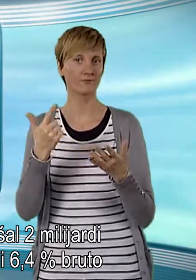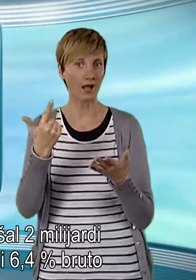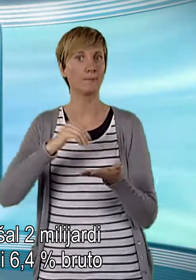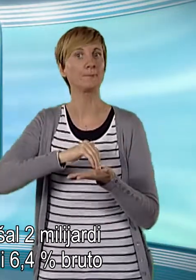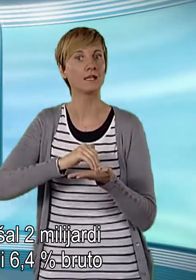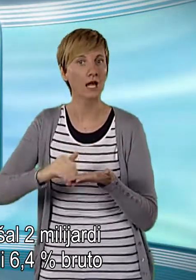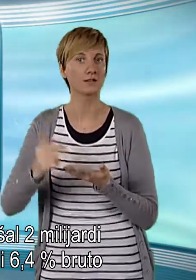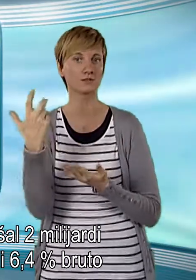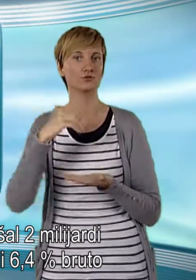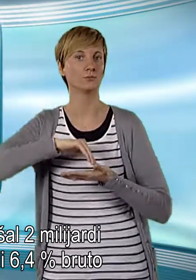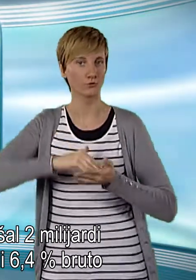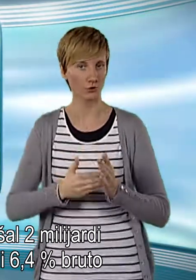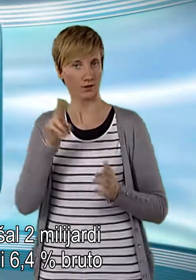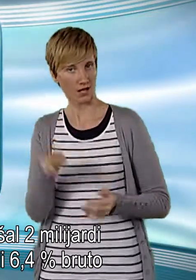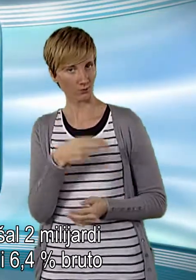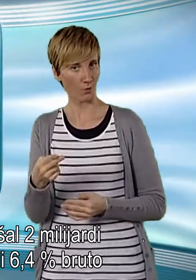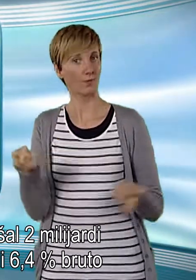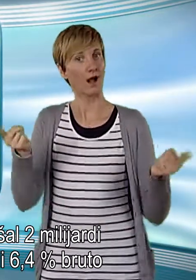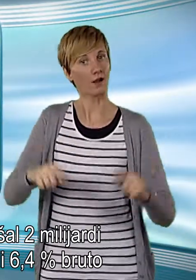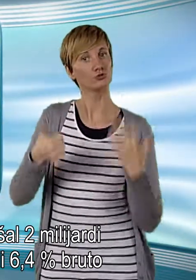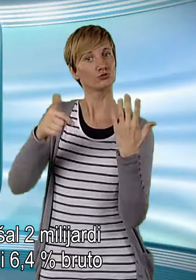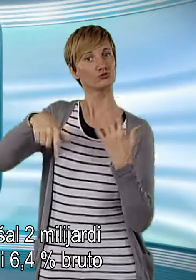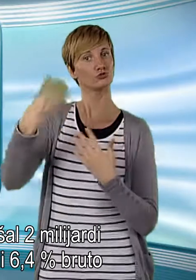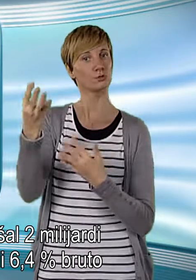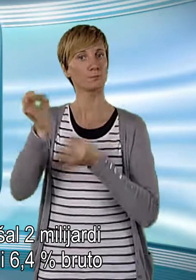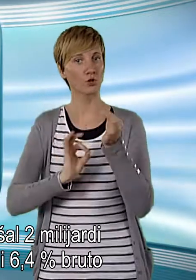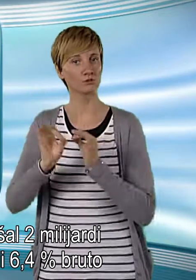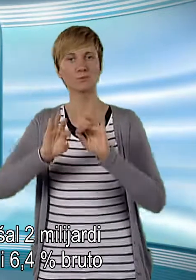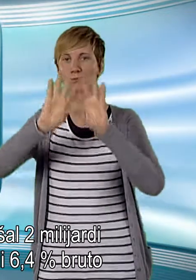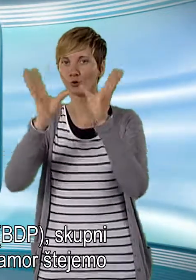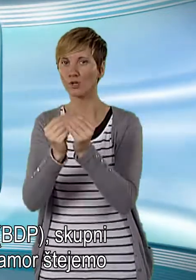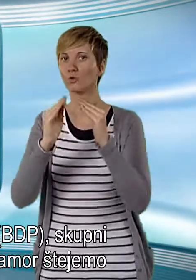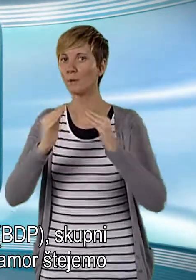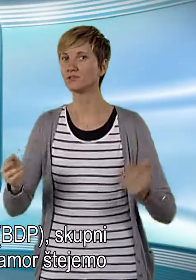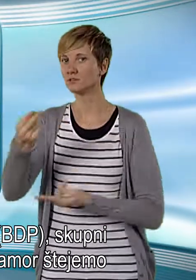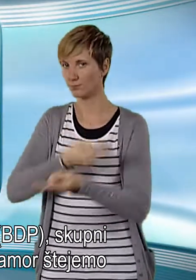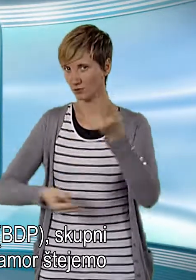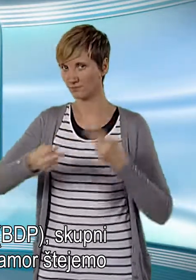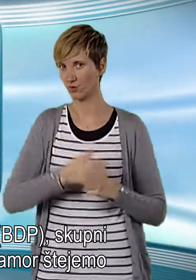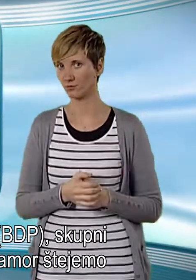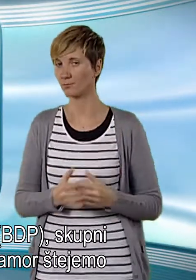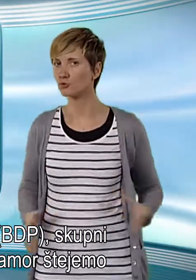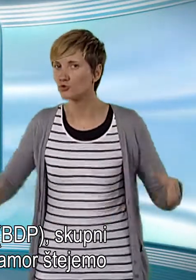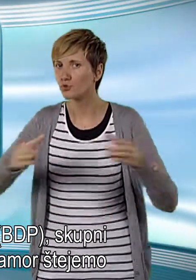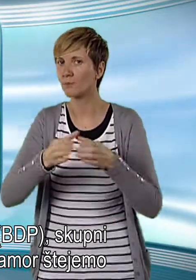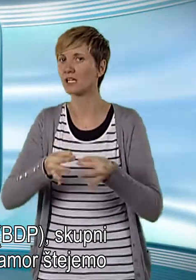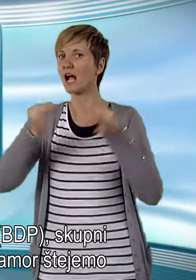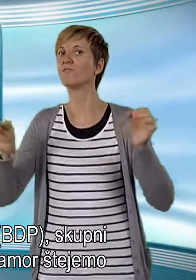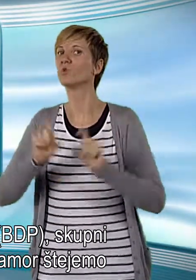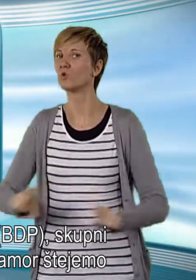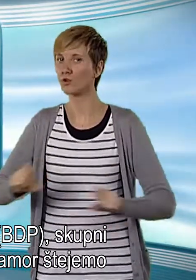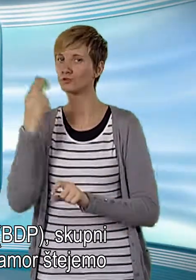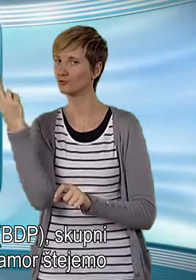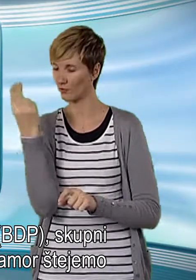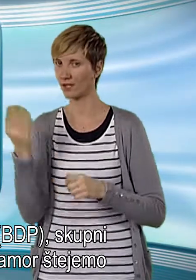milijardi 300 milijonov evrov ali 6,4 odstotka brutodomačega proizvoda. Skupni javni dolg Slovenije, kamor